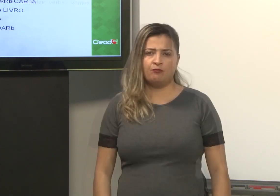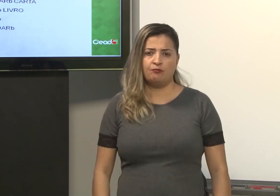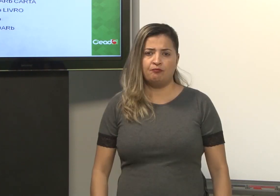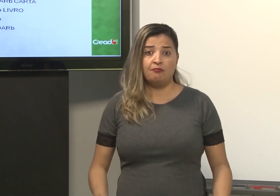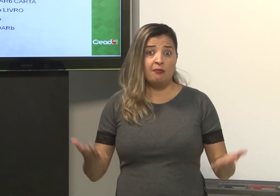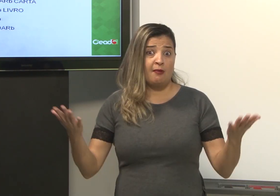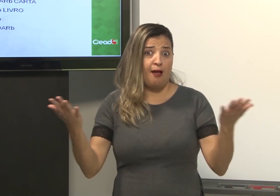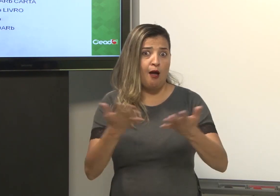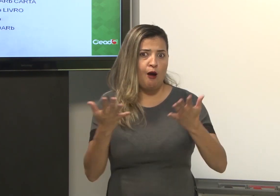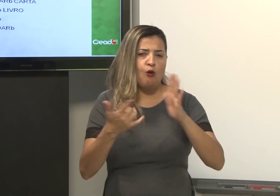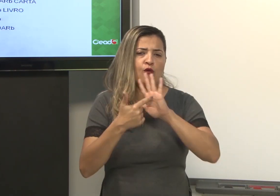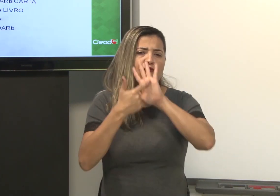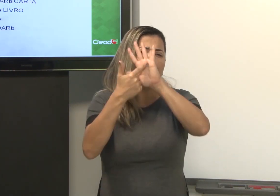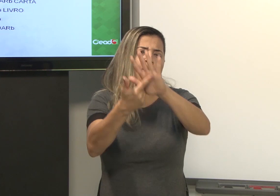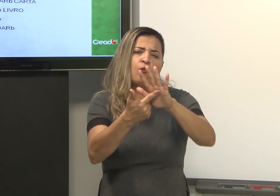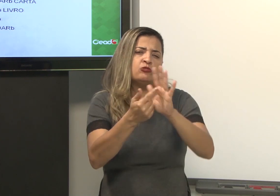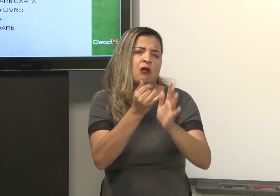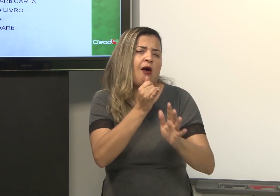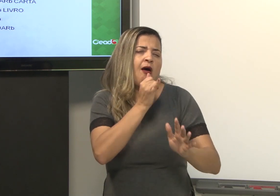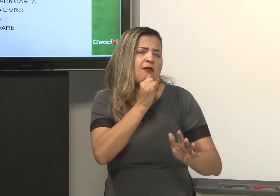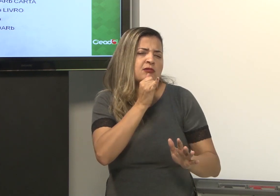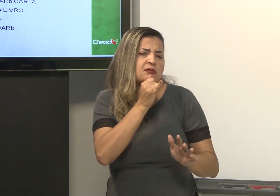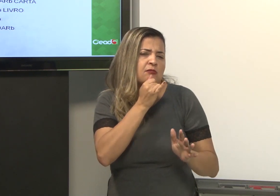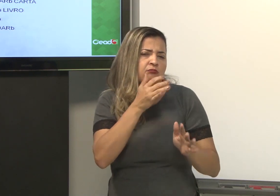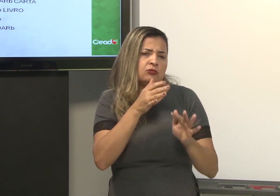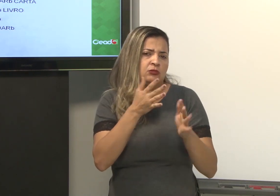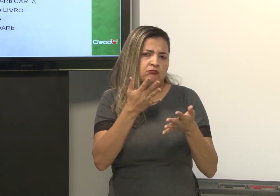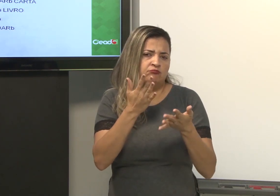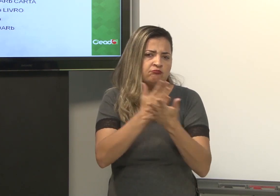forma? Vou mostrar aqui para vocês agora alguns exemplos.